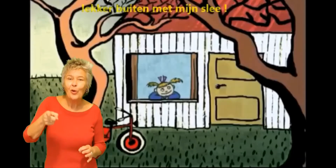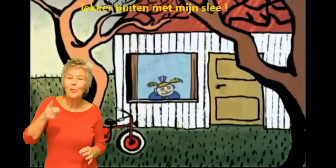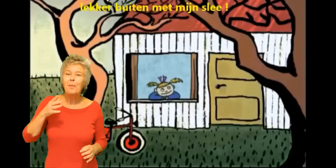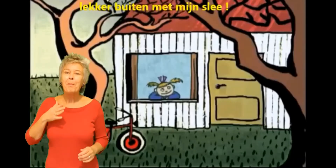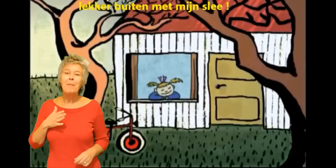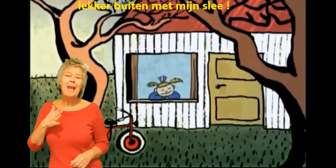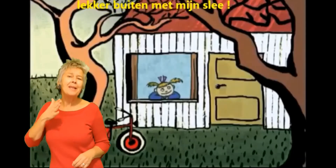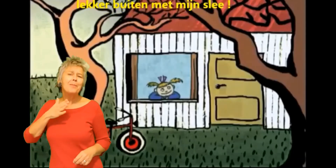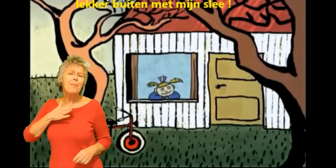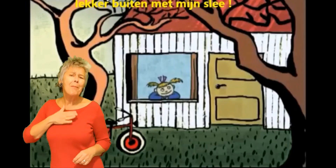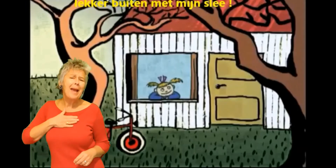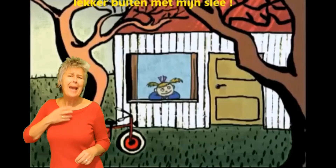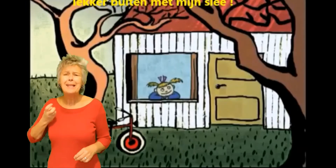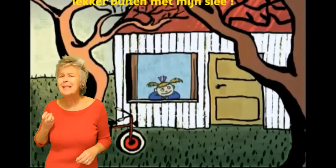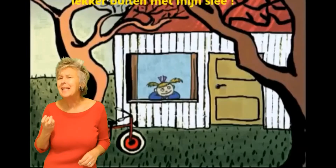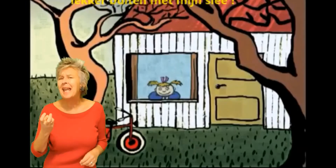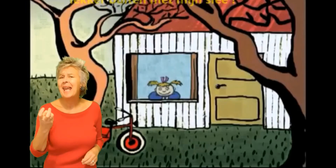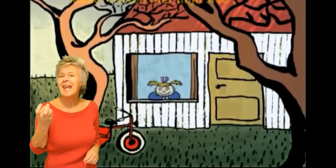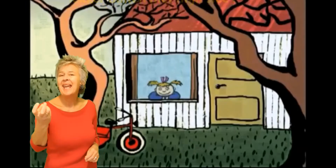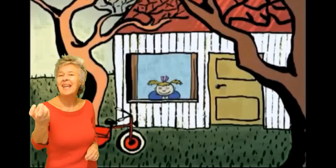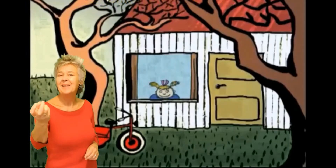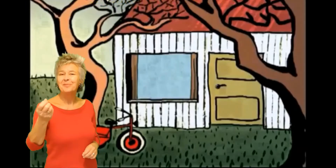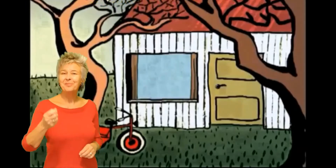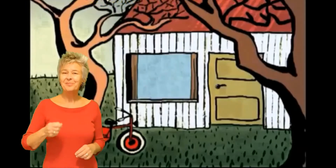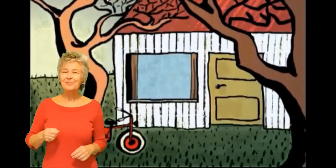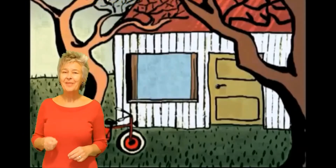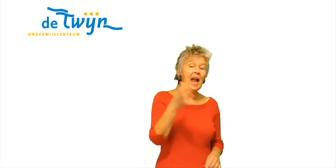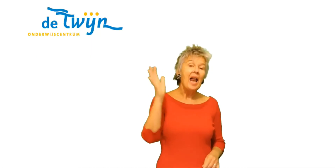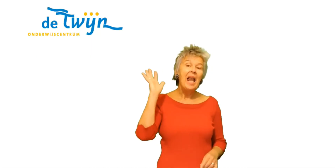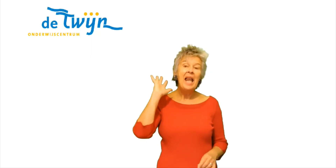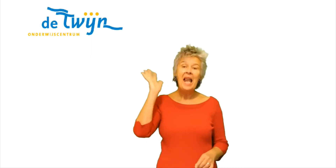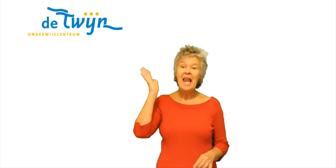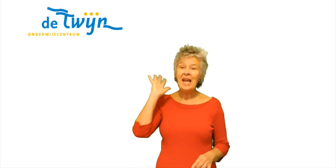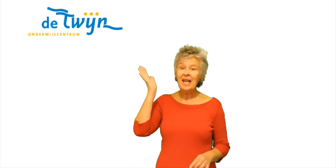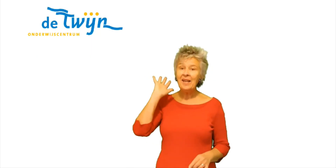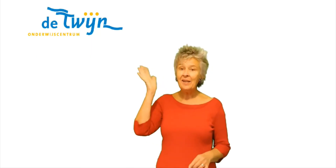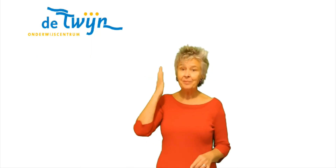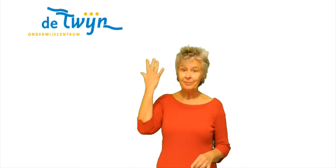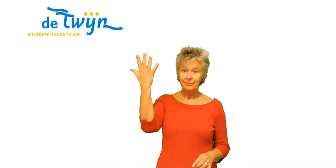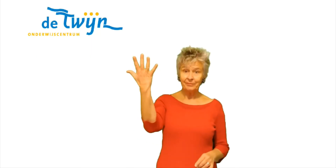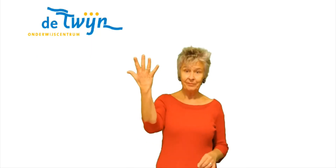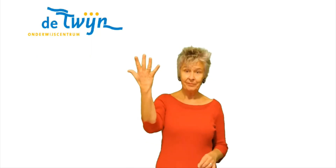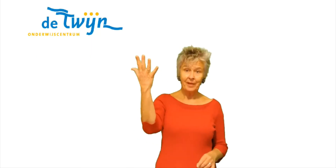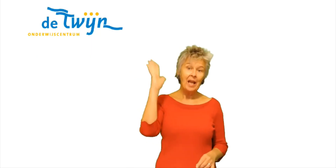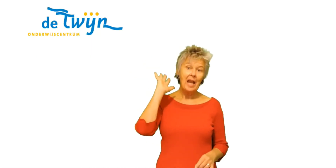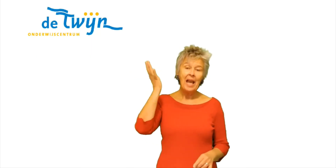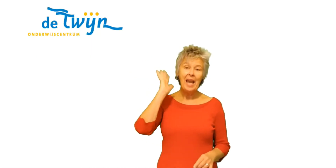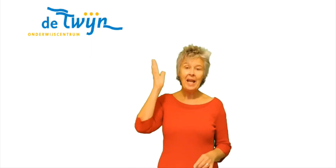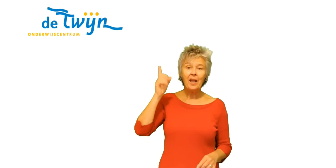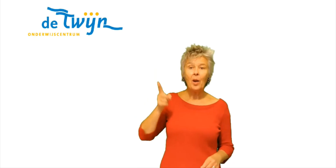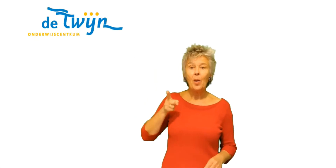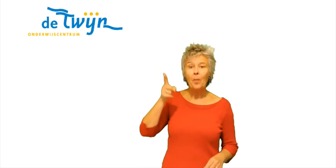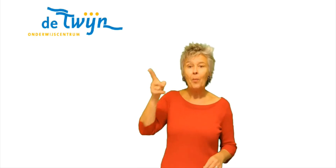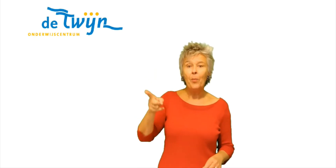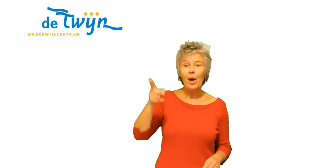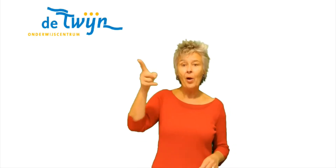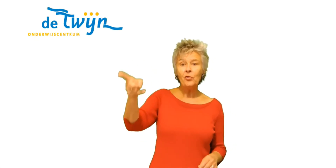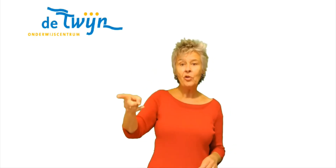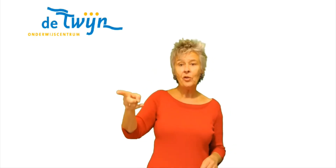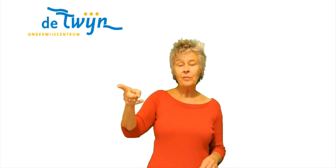Met mijn sneeuwt Lekker Lekker buiten